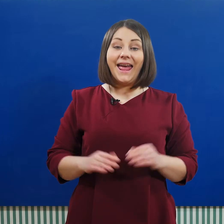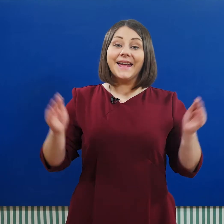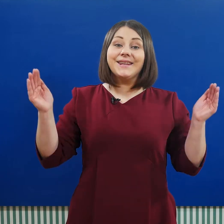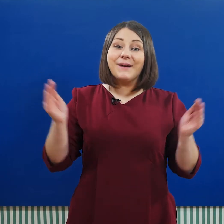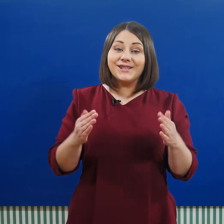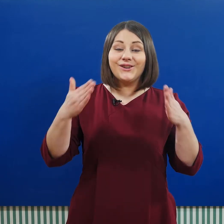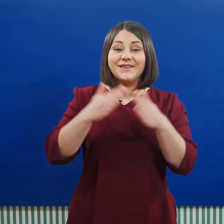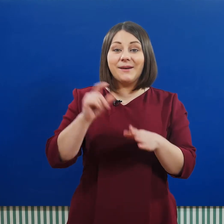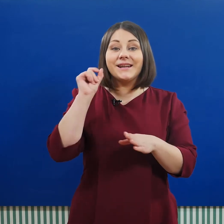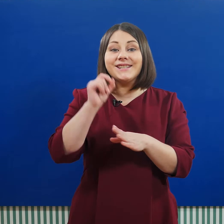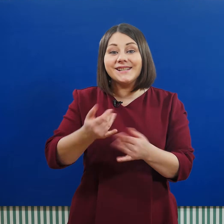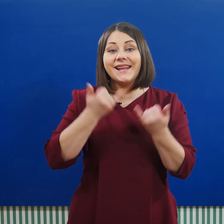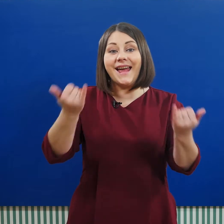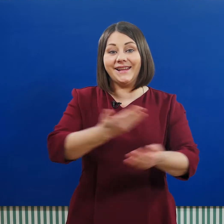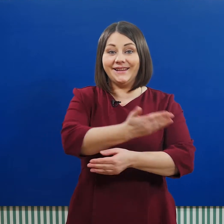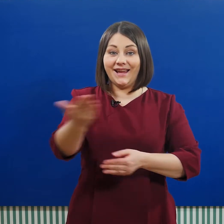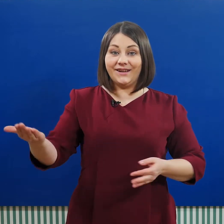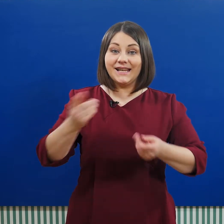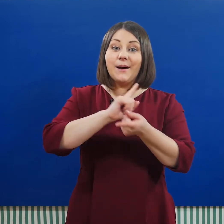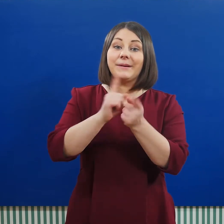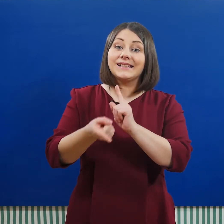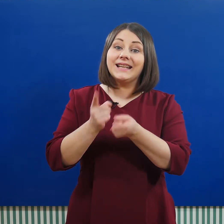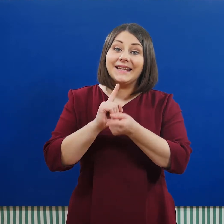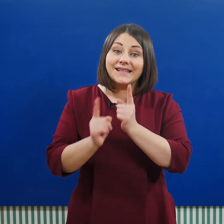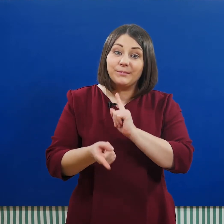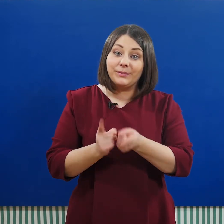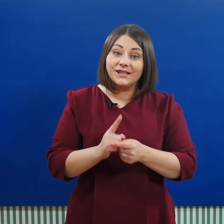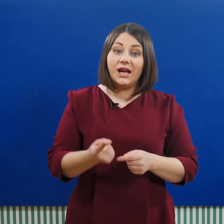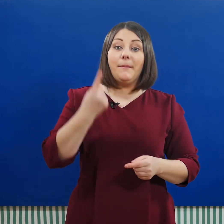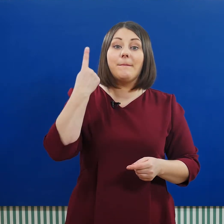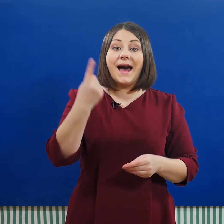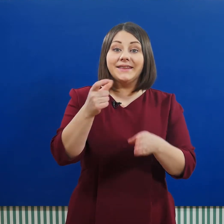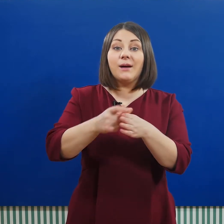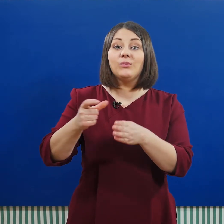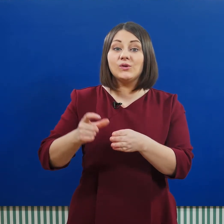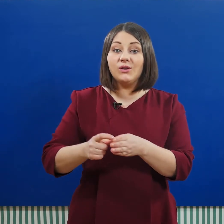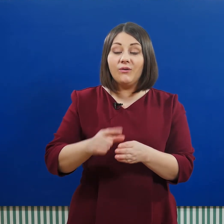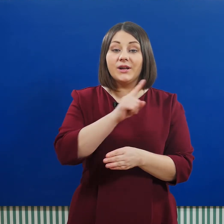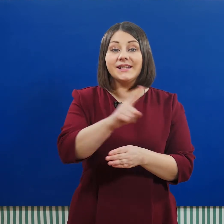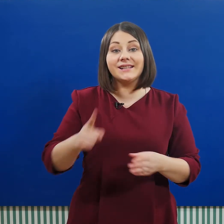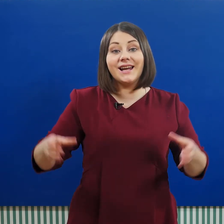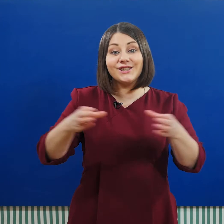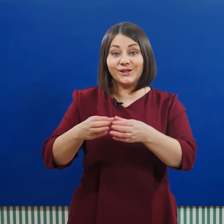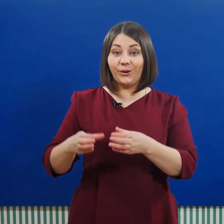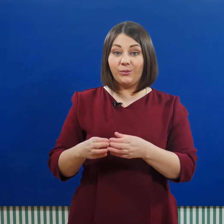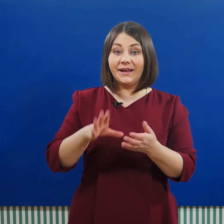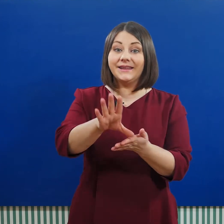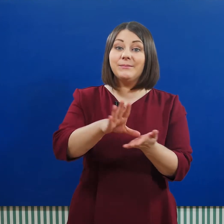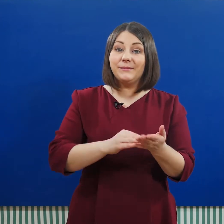Небольшое домашнее задание для вас. Просклоняйте по падежам по одному слову из каждой группы. Например,